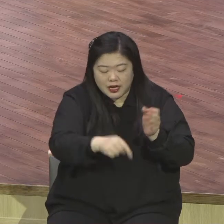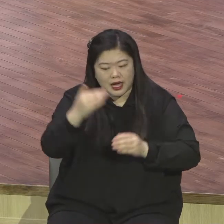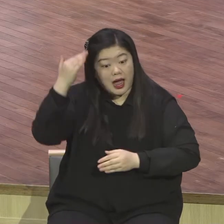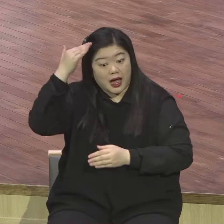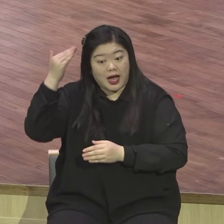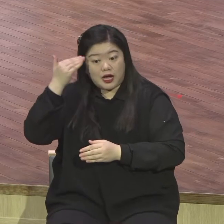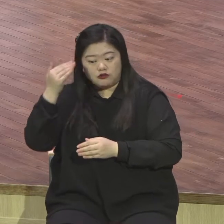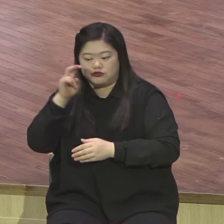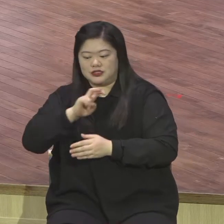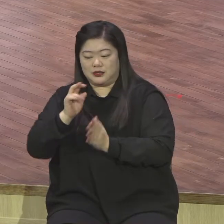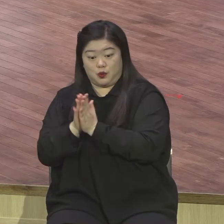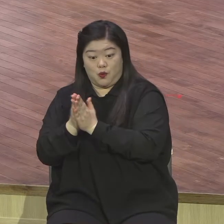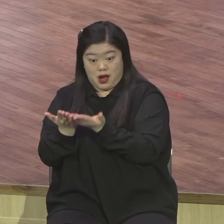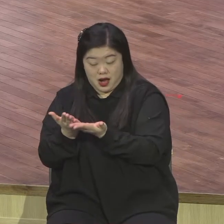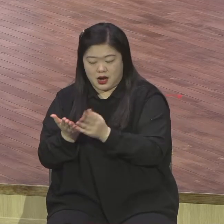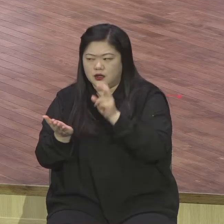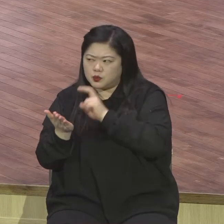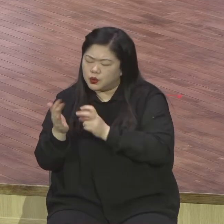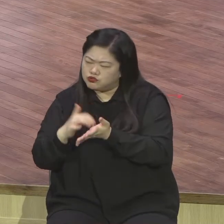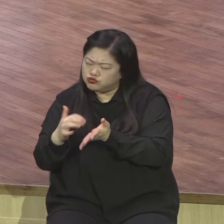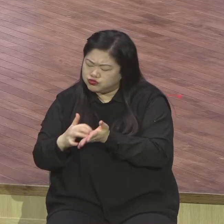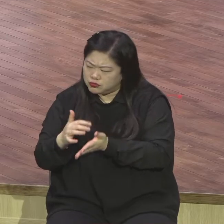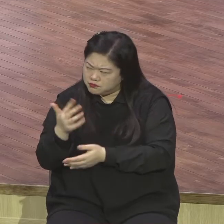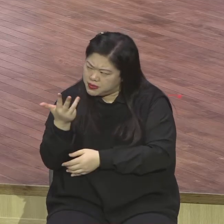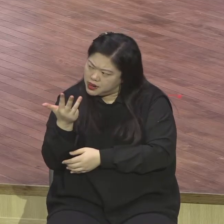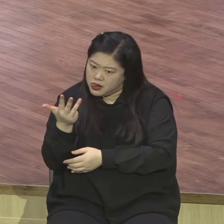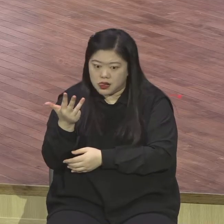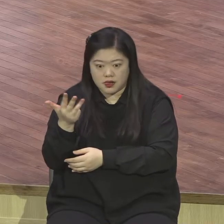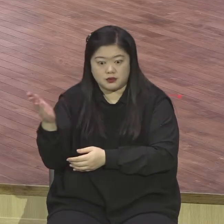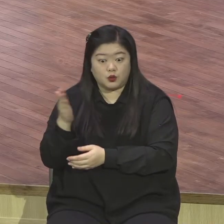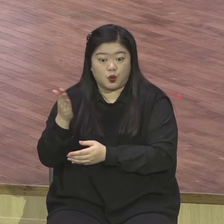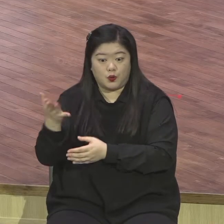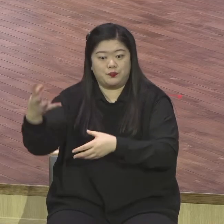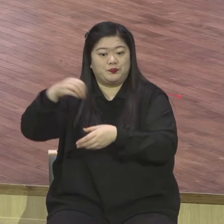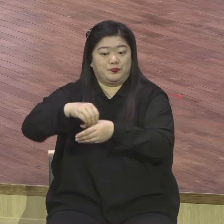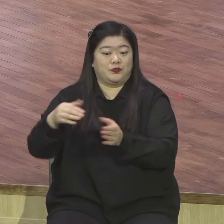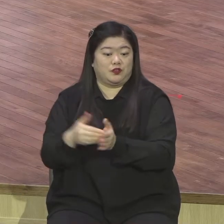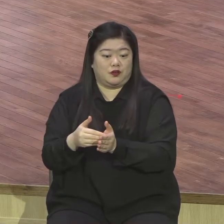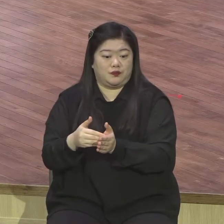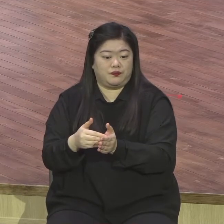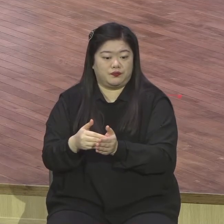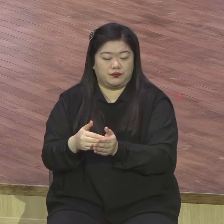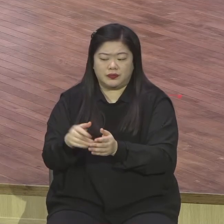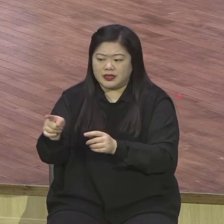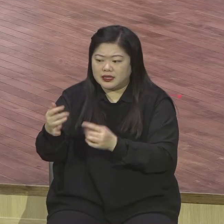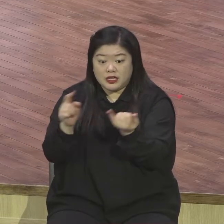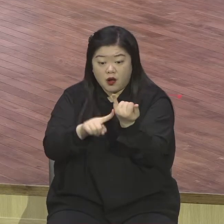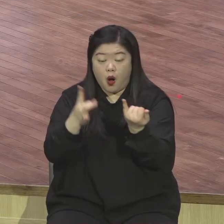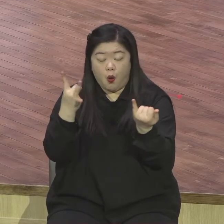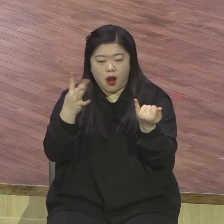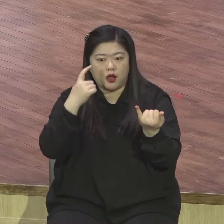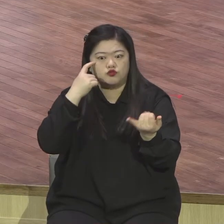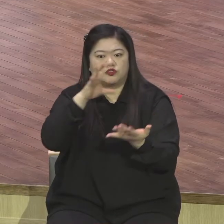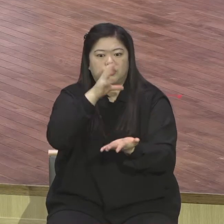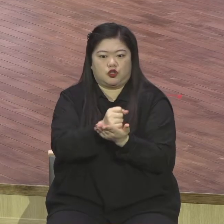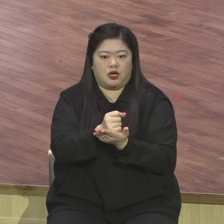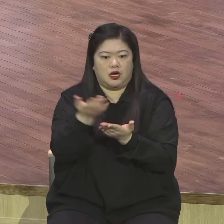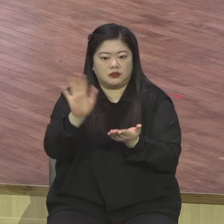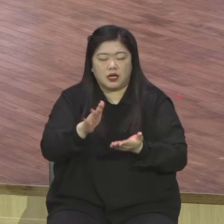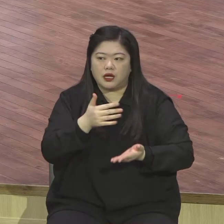실려있는데 이 라일라는 50세가 되었을 때 시력을 상실하기 시작했습니다 그리고 52세가 되었을